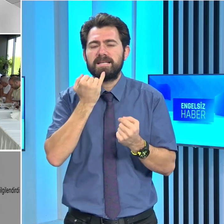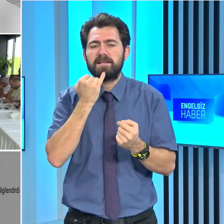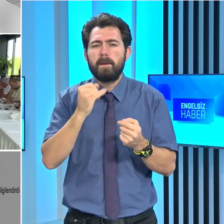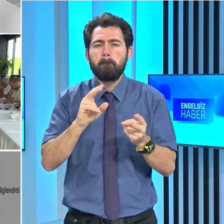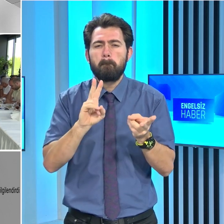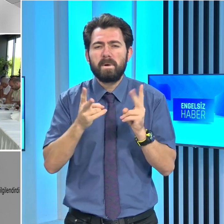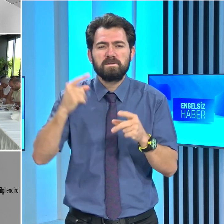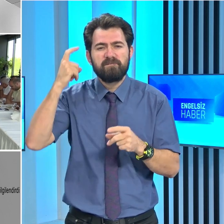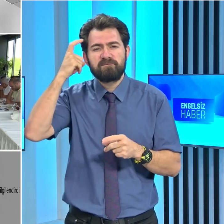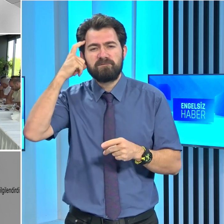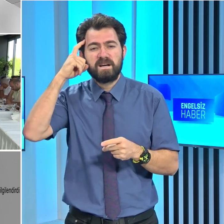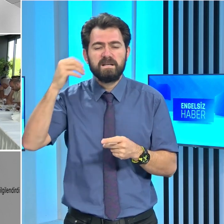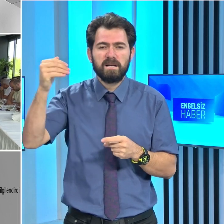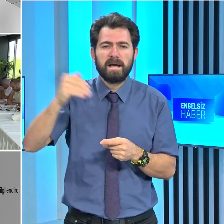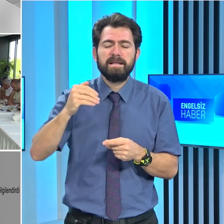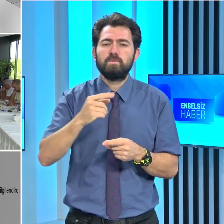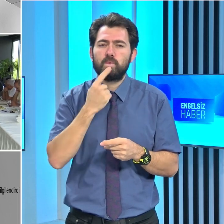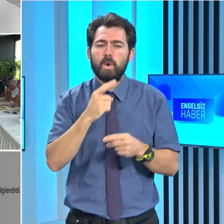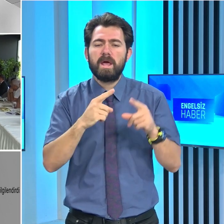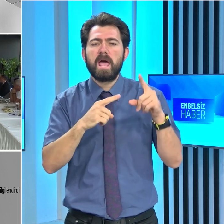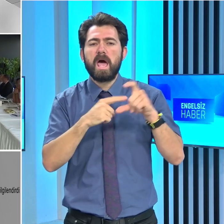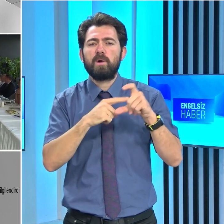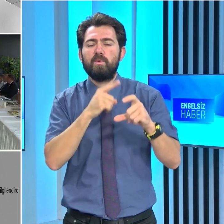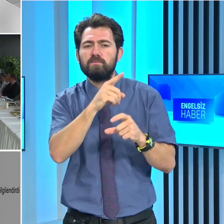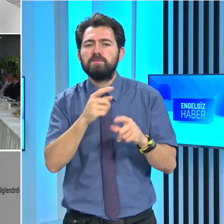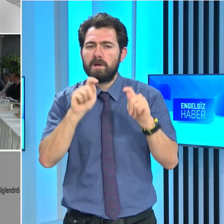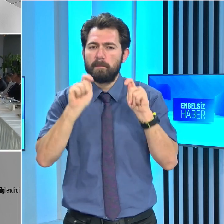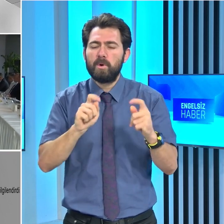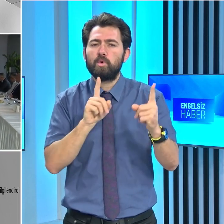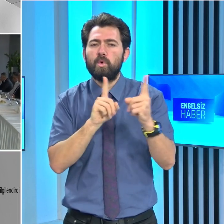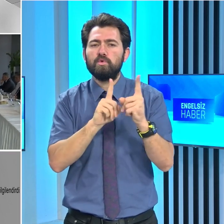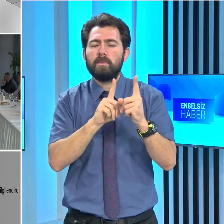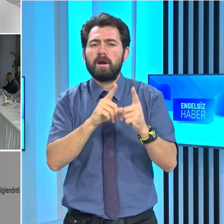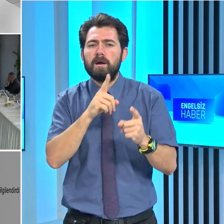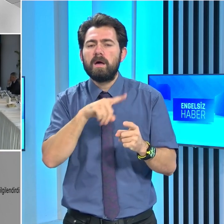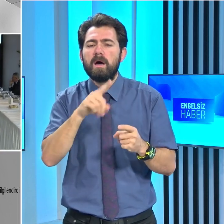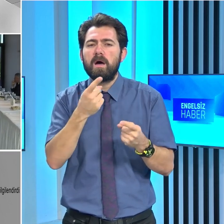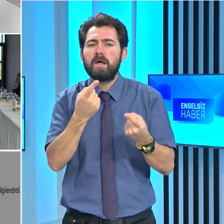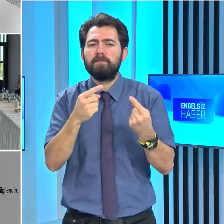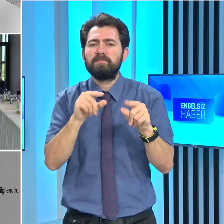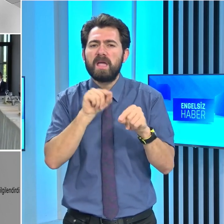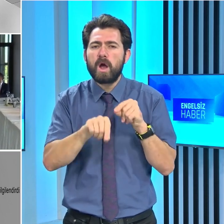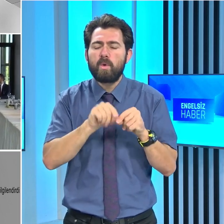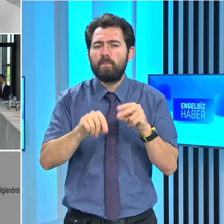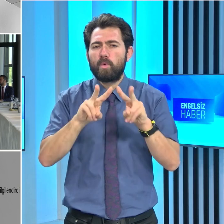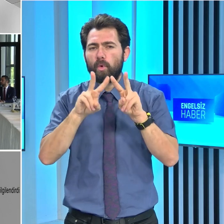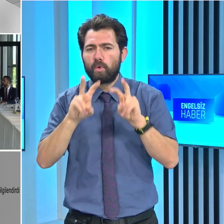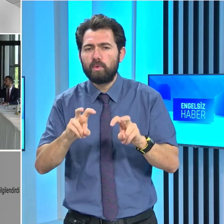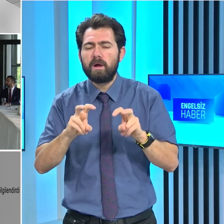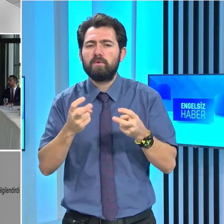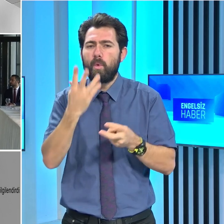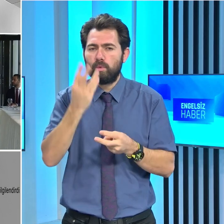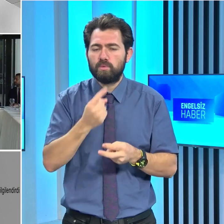izlenimlerle döndüklerini kaydeden Erhürman, yaptıkları görüşmelerde ekonomik konuların öne çıktığını